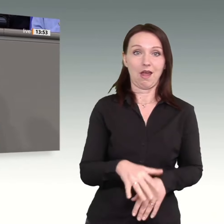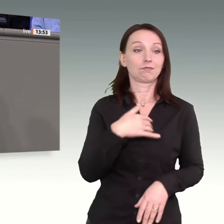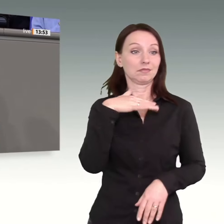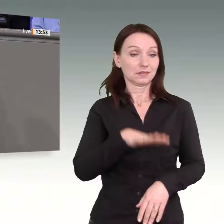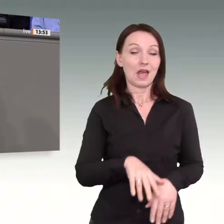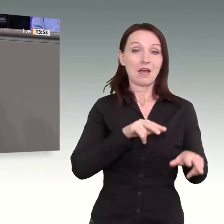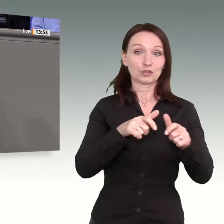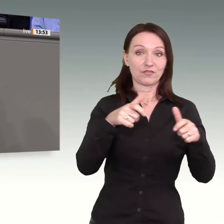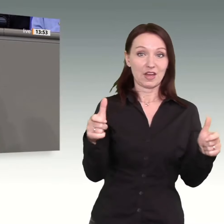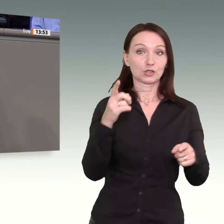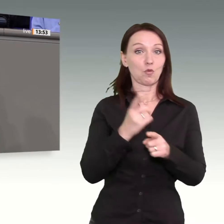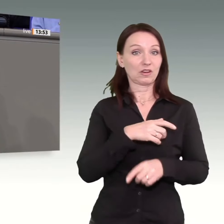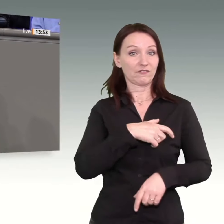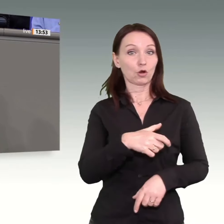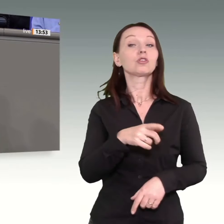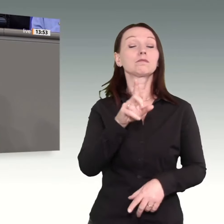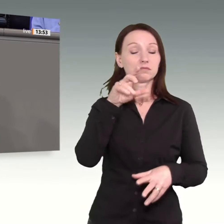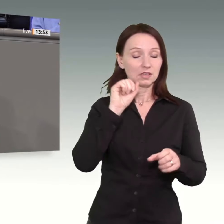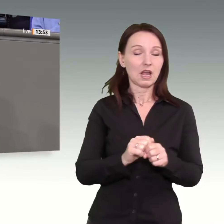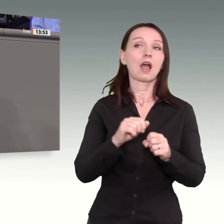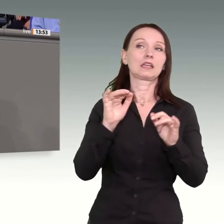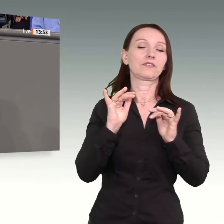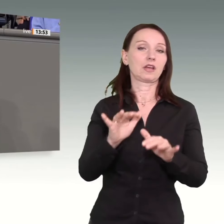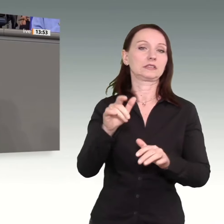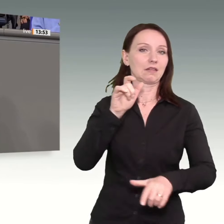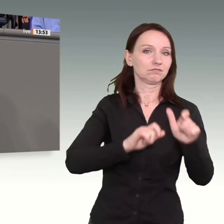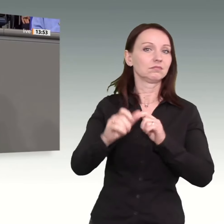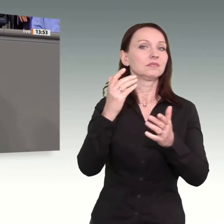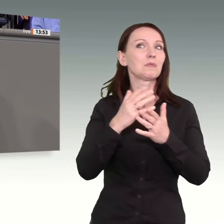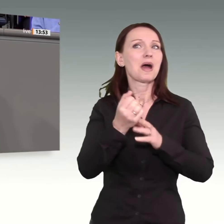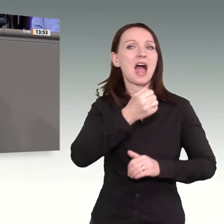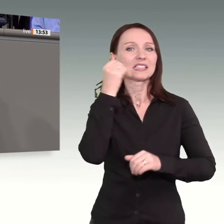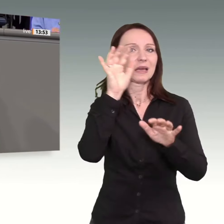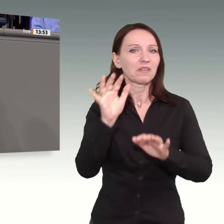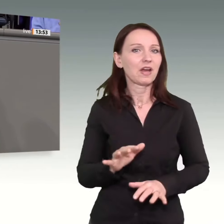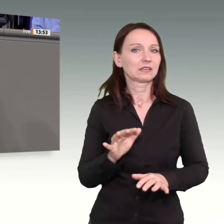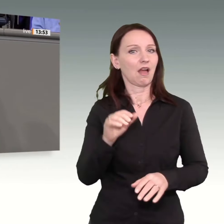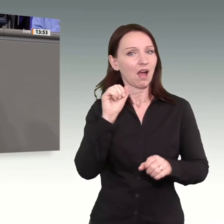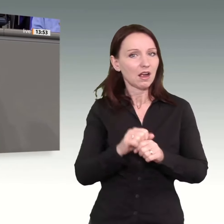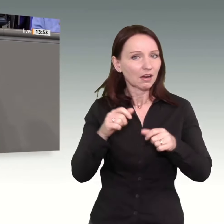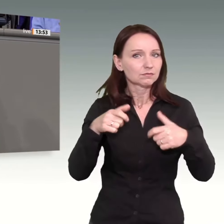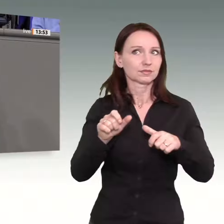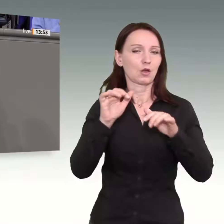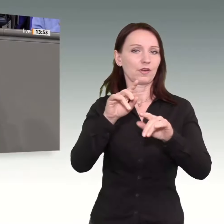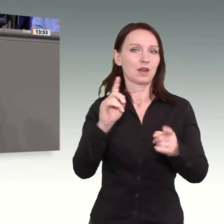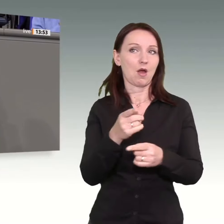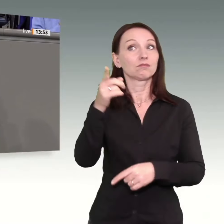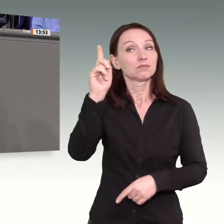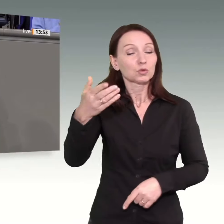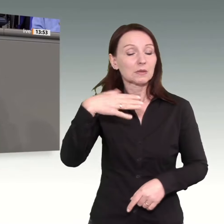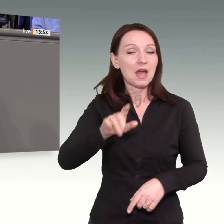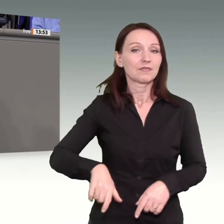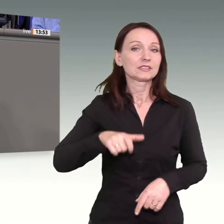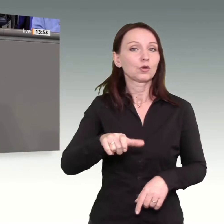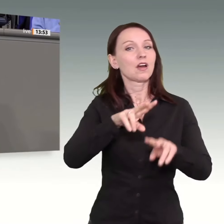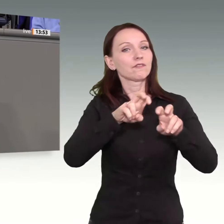und Extremwetterereignissen etwas Wirksames entgegenzusetzen. Sie müssen mehr in Forschung und Entwicklung investieren. Die